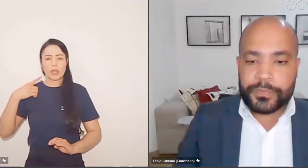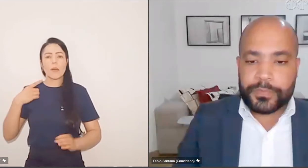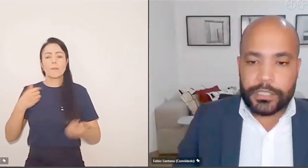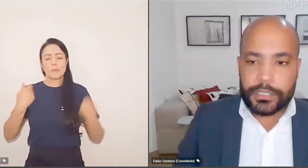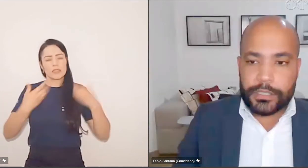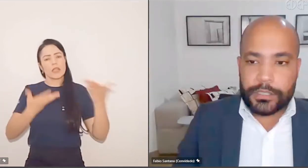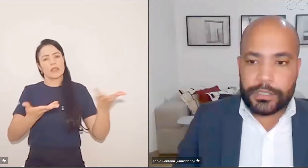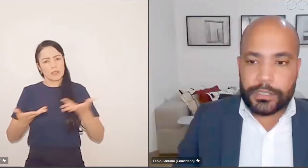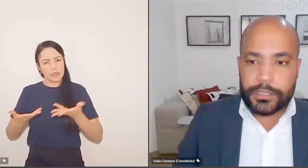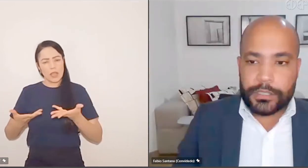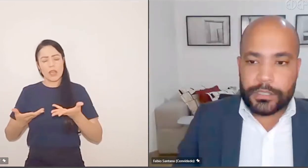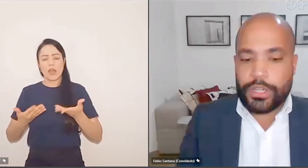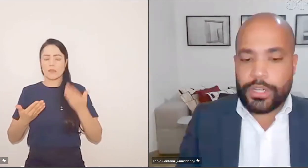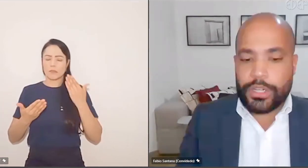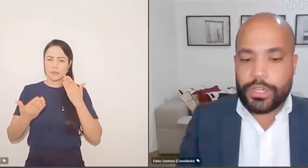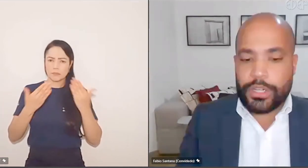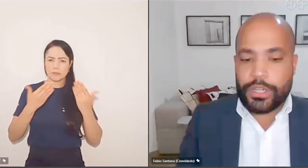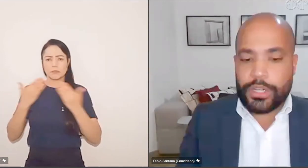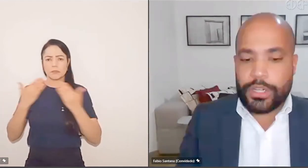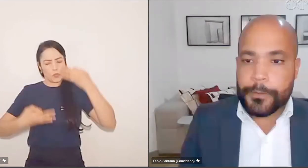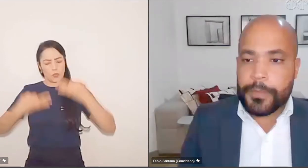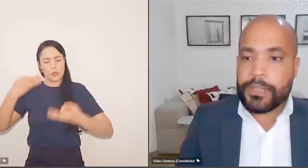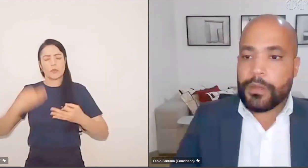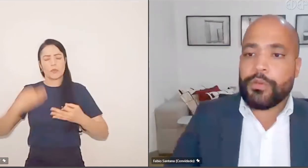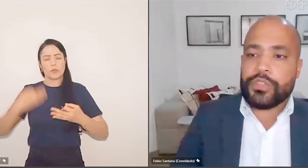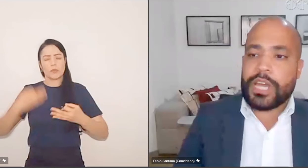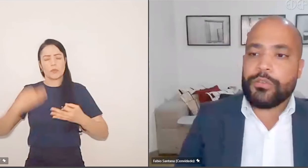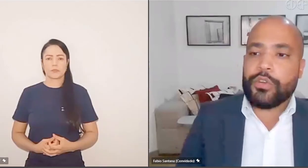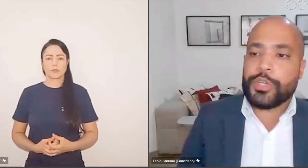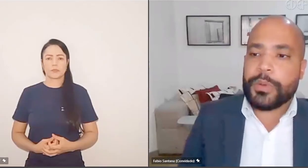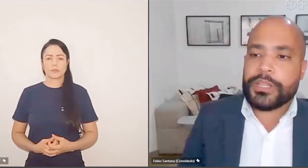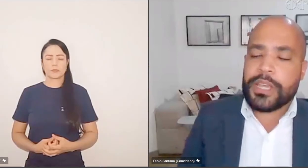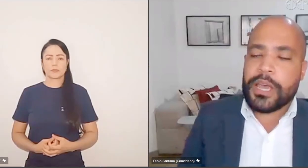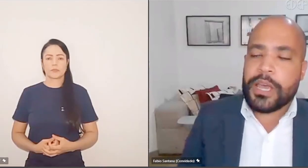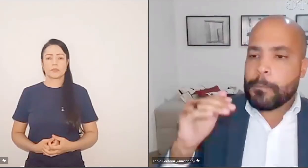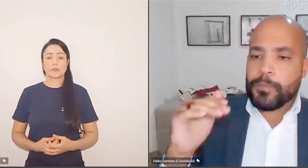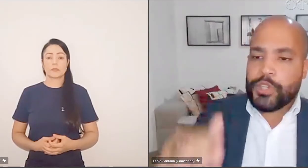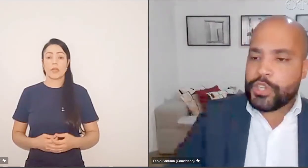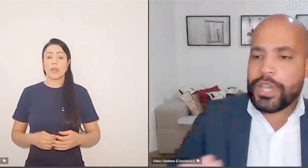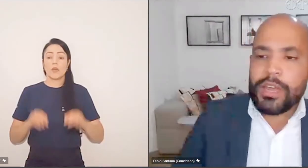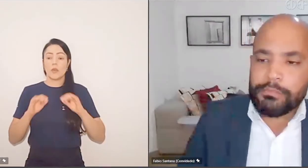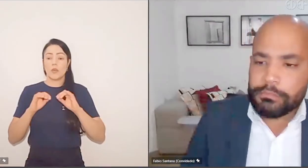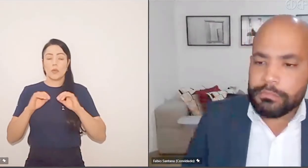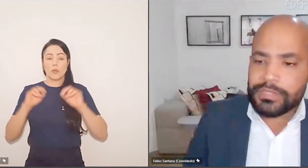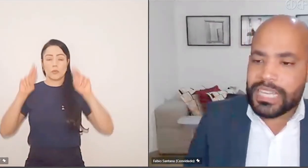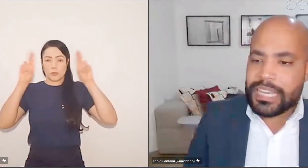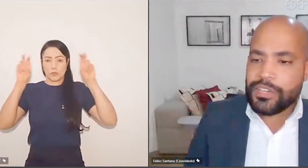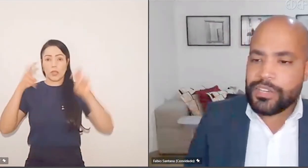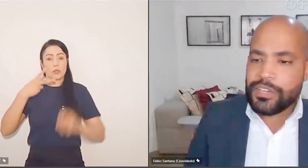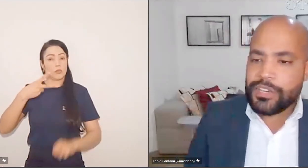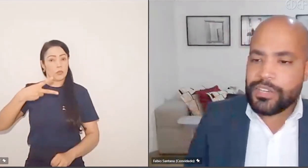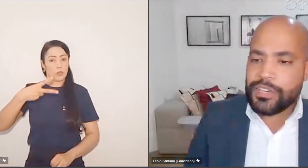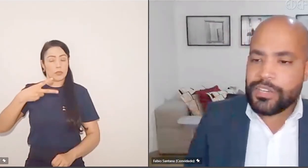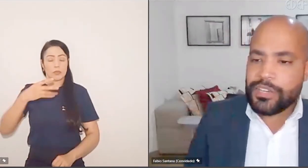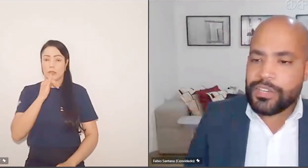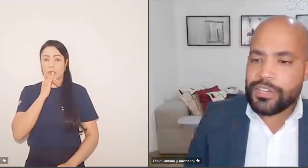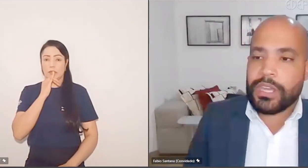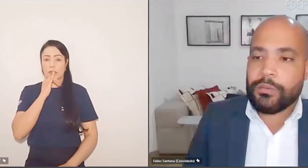jurídico e consolidar isso de uma vez por todas. Então, o enunciado 2, por exemplo, diz lá desde